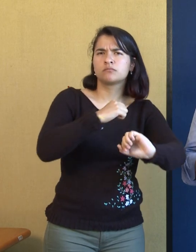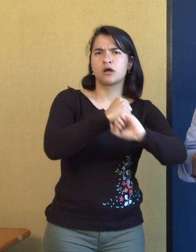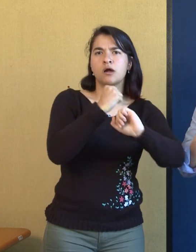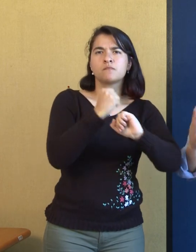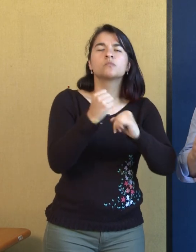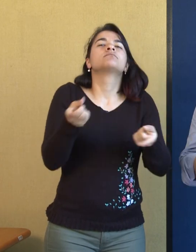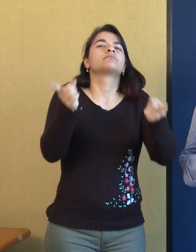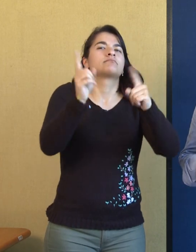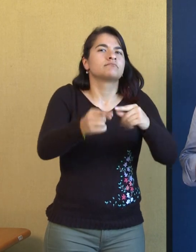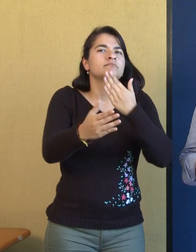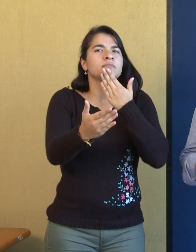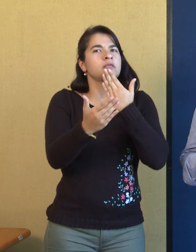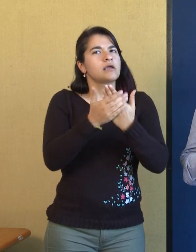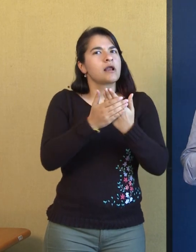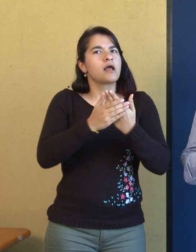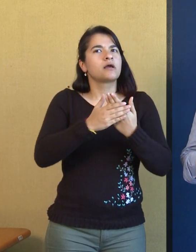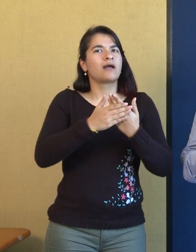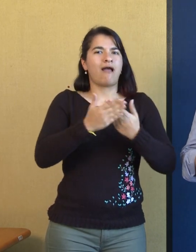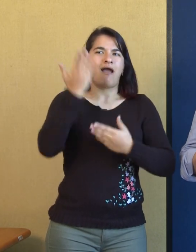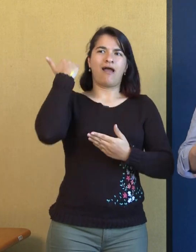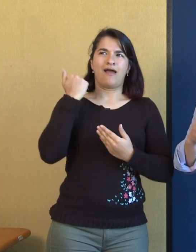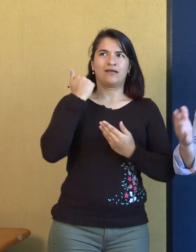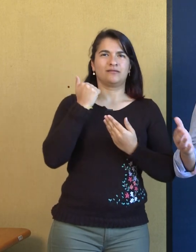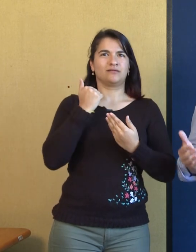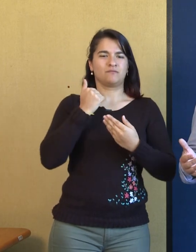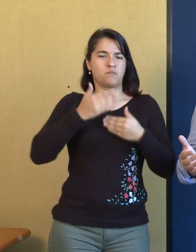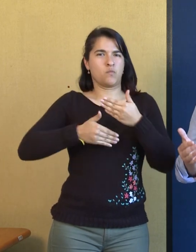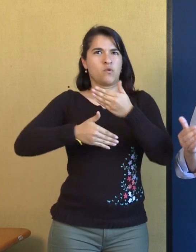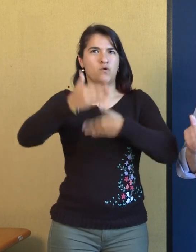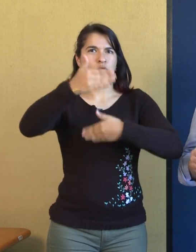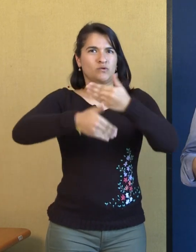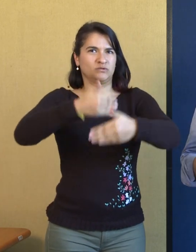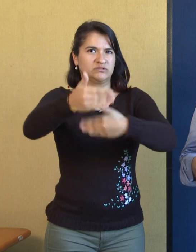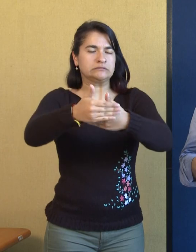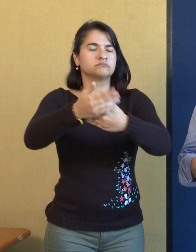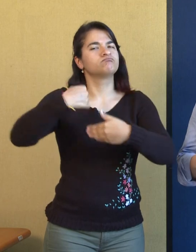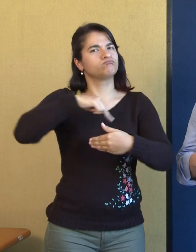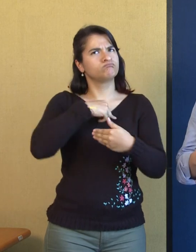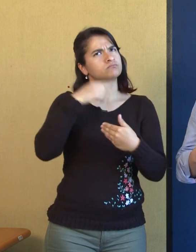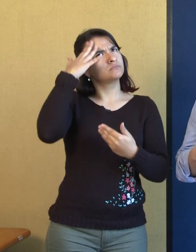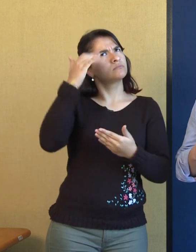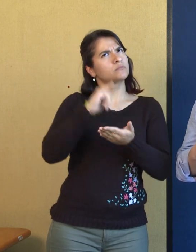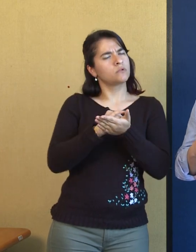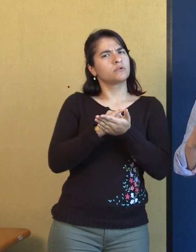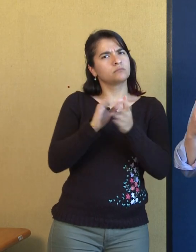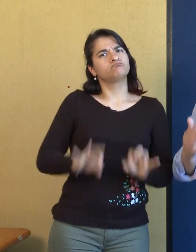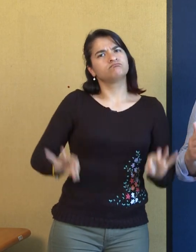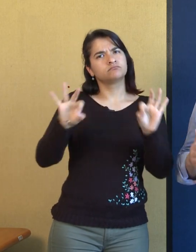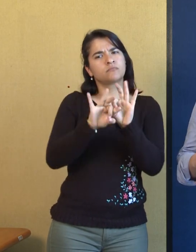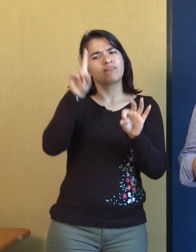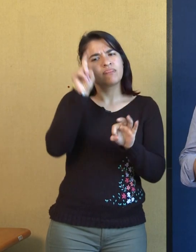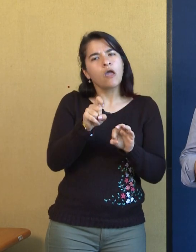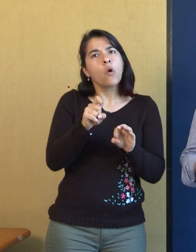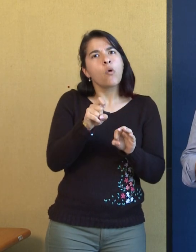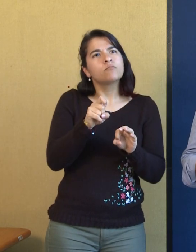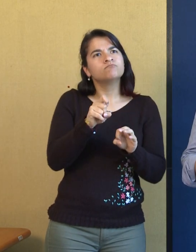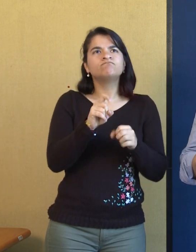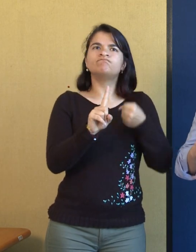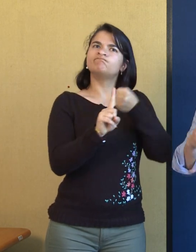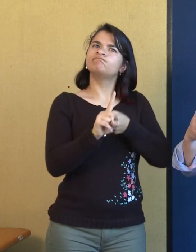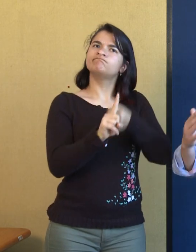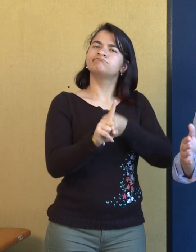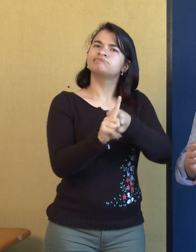hayan acompañado en el proceso anterior. Creemos que es importante que se vuelva a reivindicar